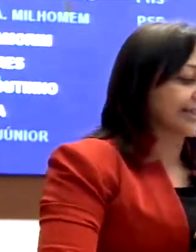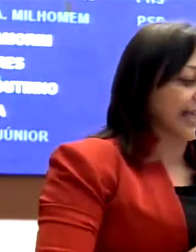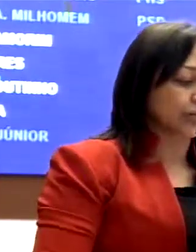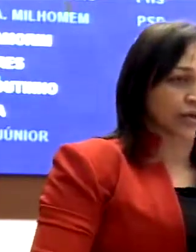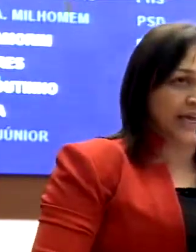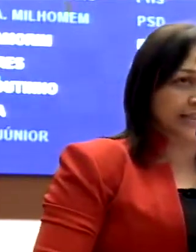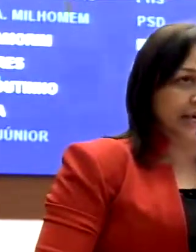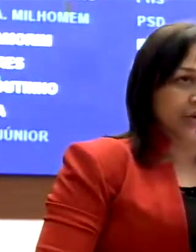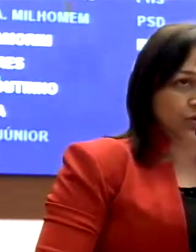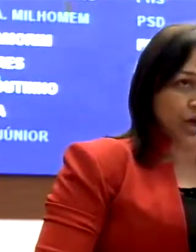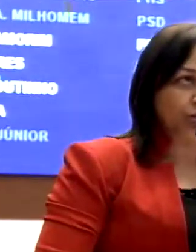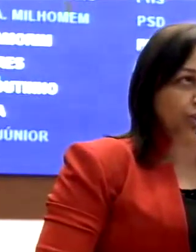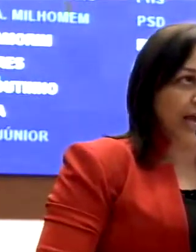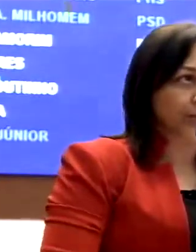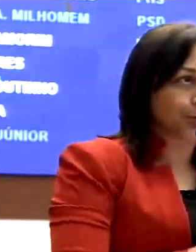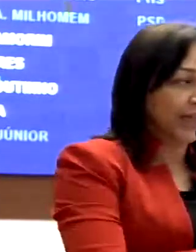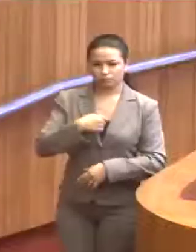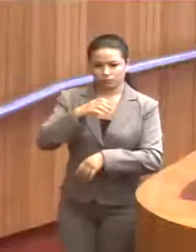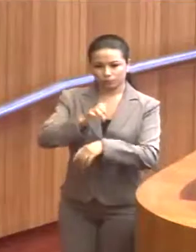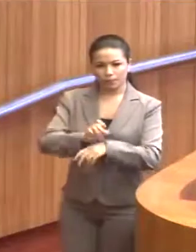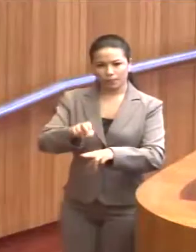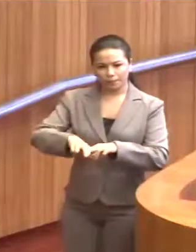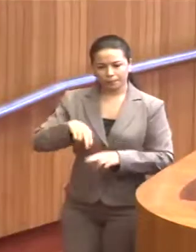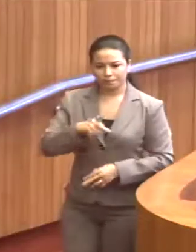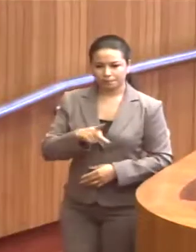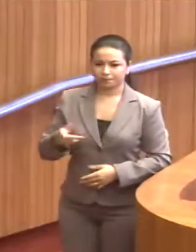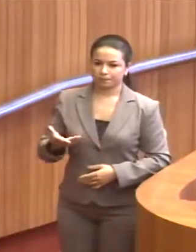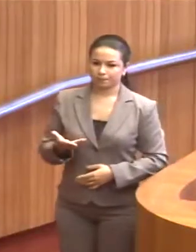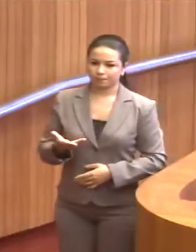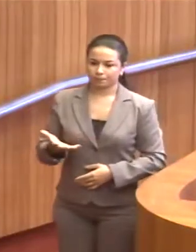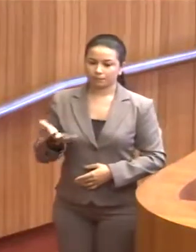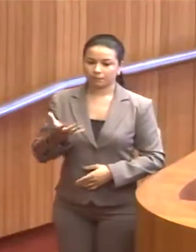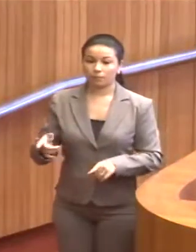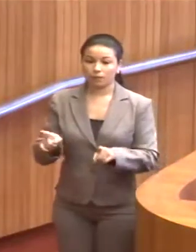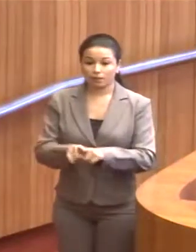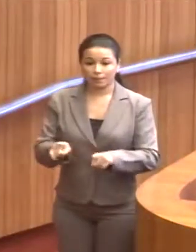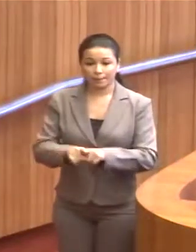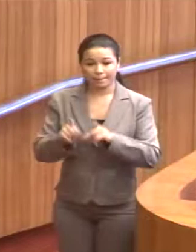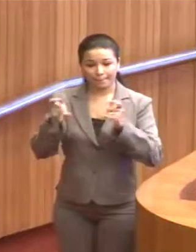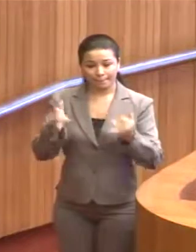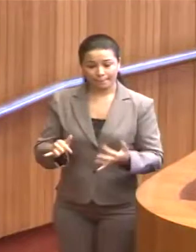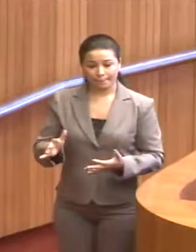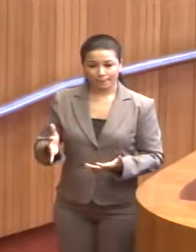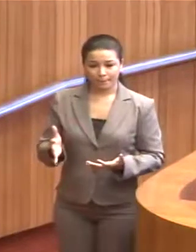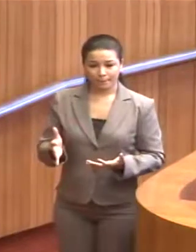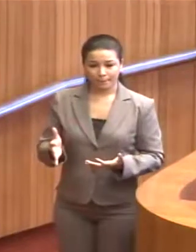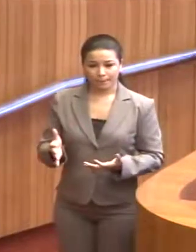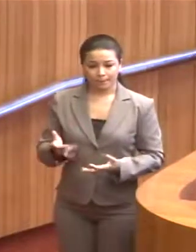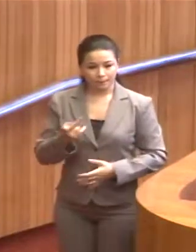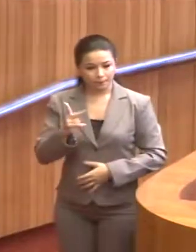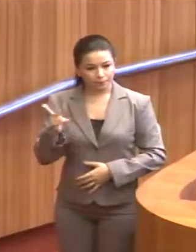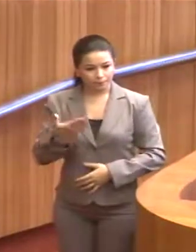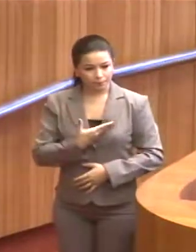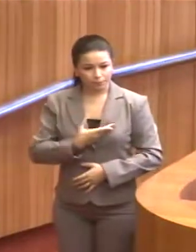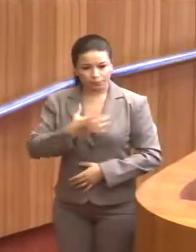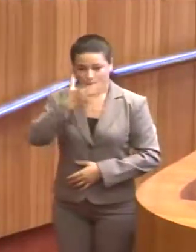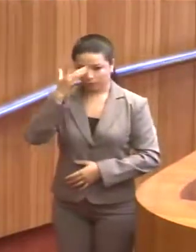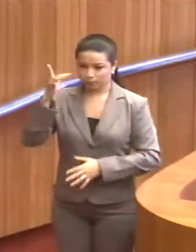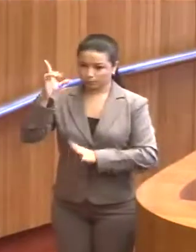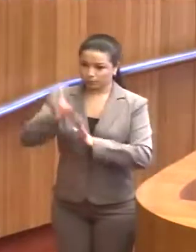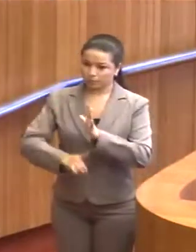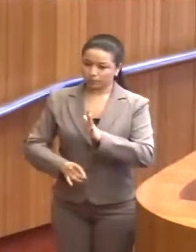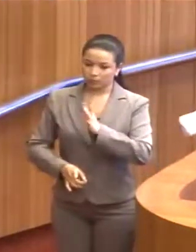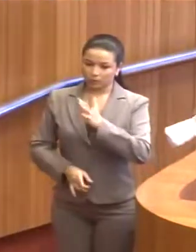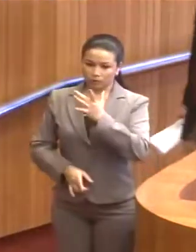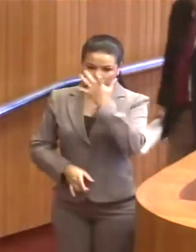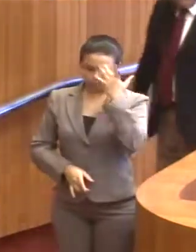dessa natureza no nosso estado. Portanto, presidente, eu queria também registrar e queria convidar os colegas da Comissão de Direitos Humanos